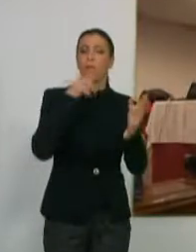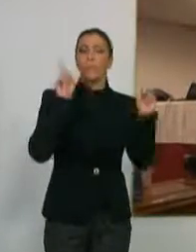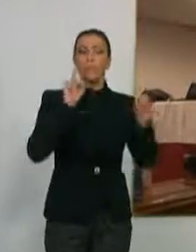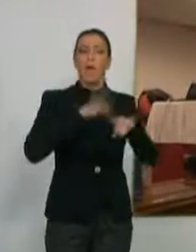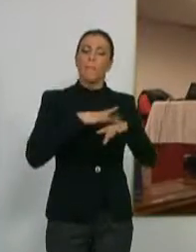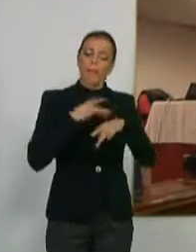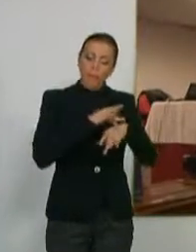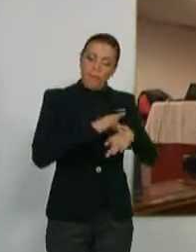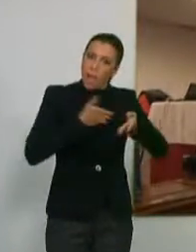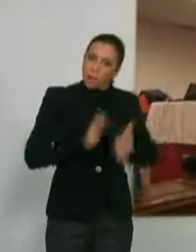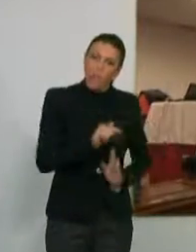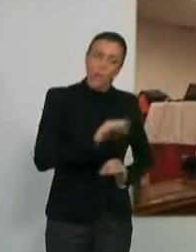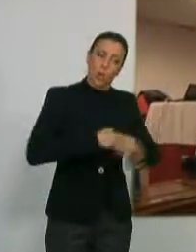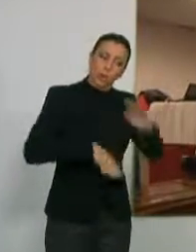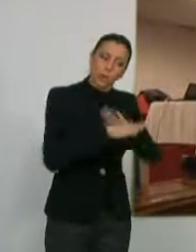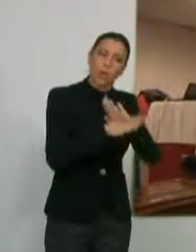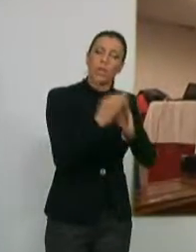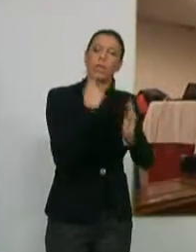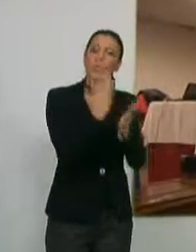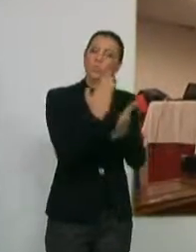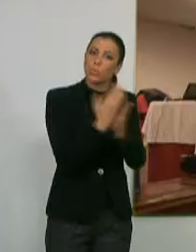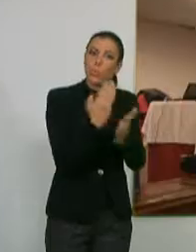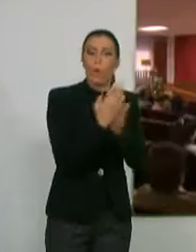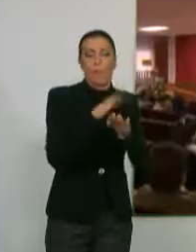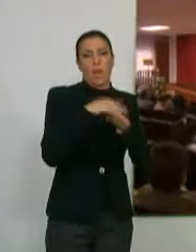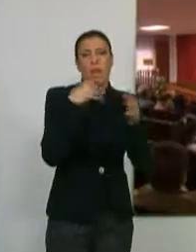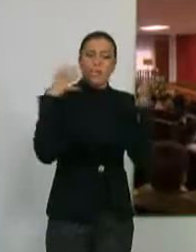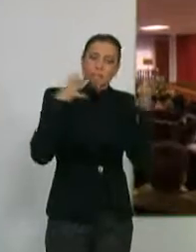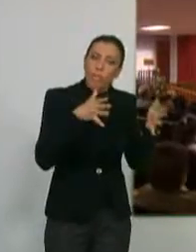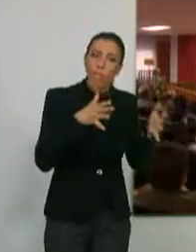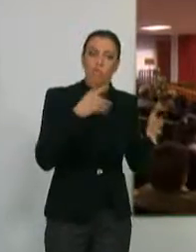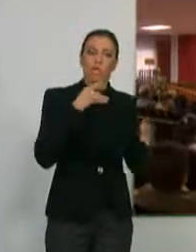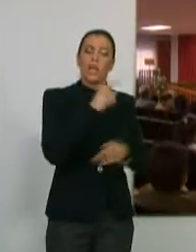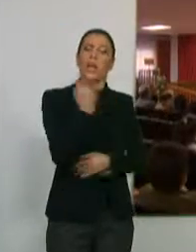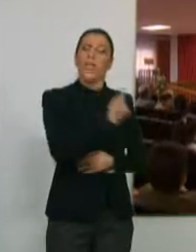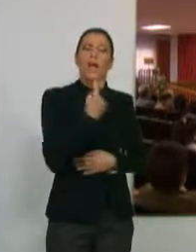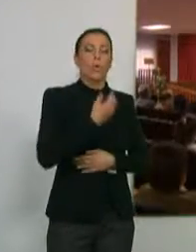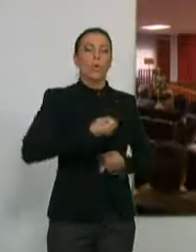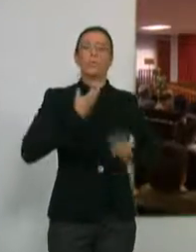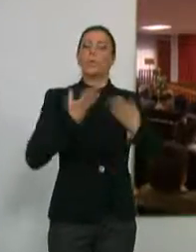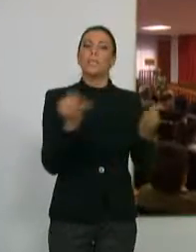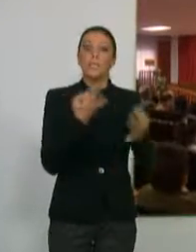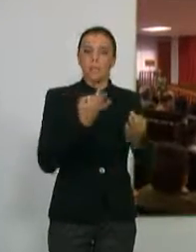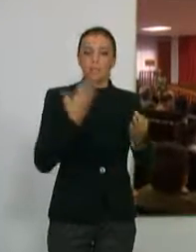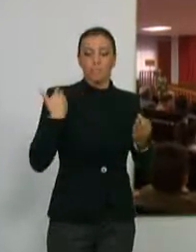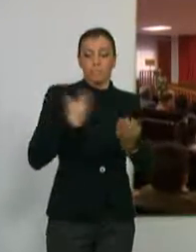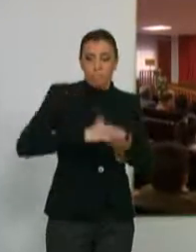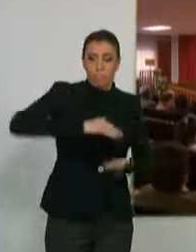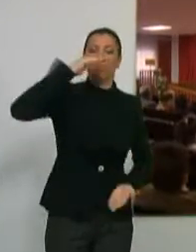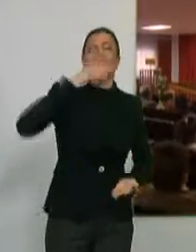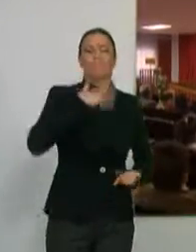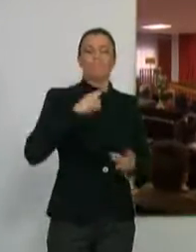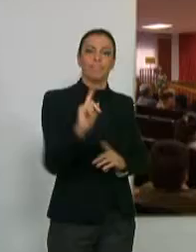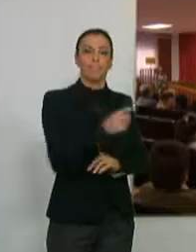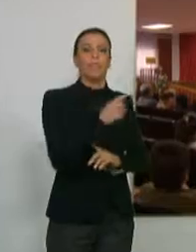inducir a los hijos que continúen con los estudios en atención a las inquietudes que han demostrado a lo largo de su vida.